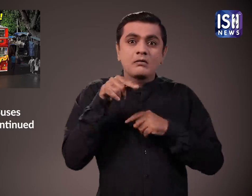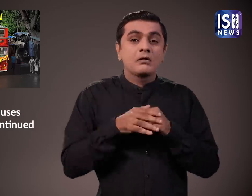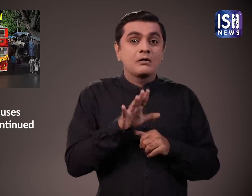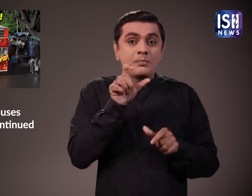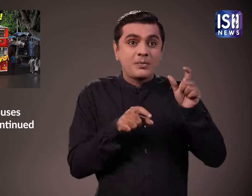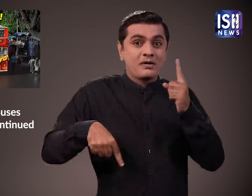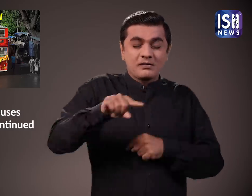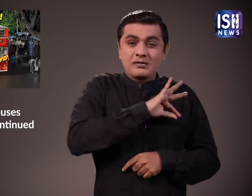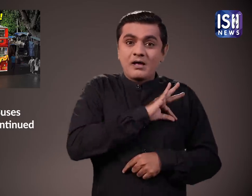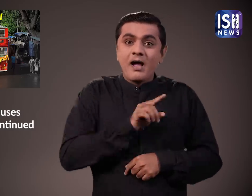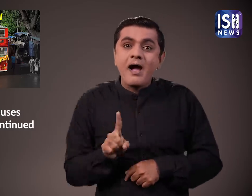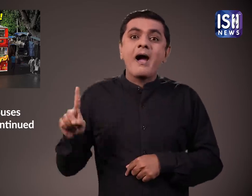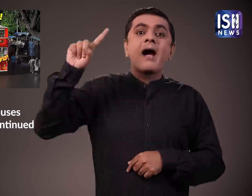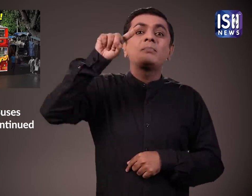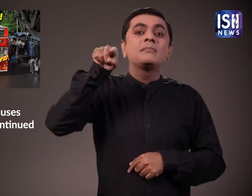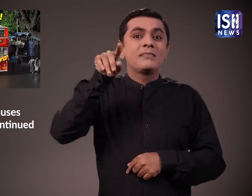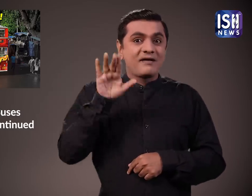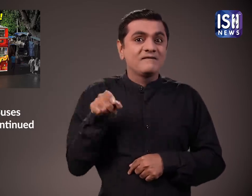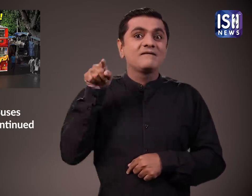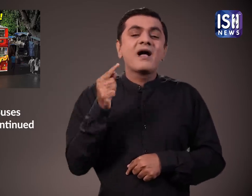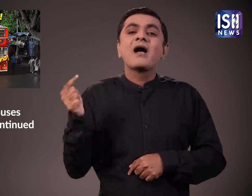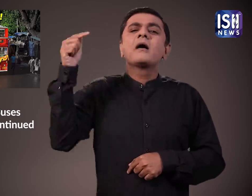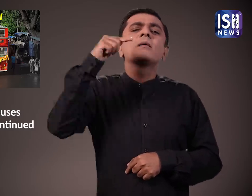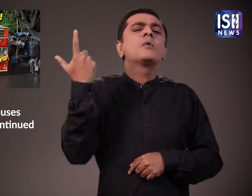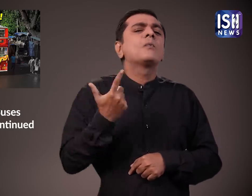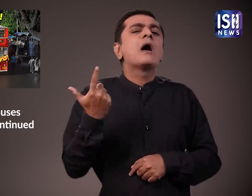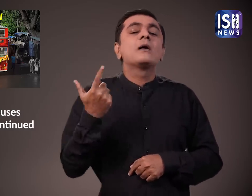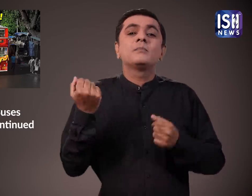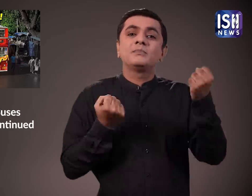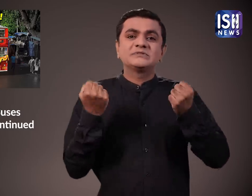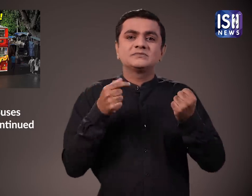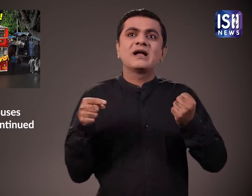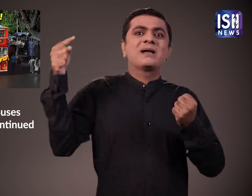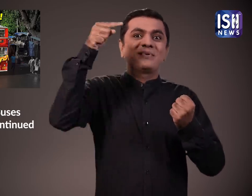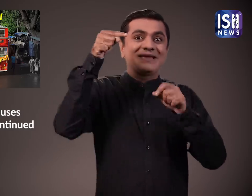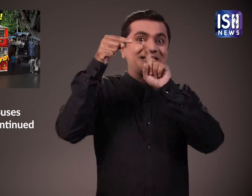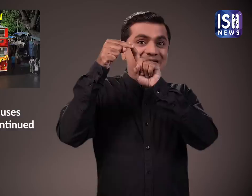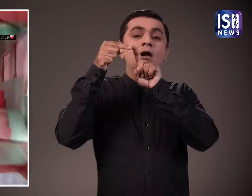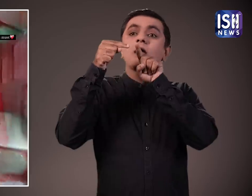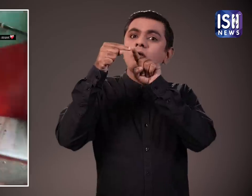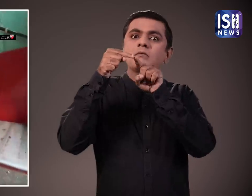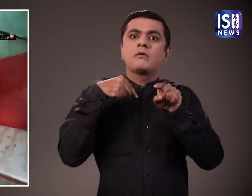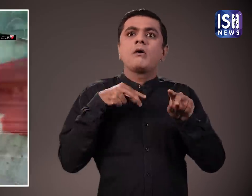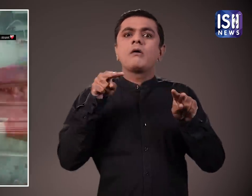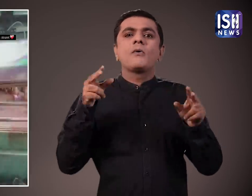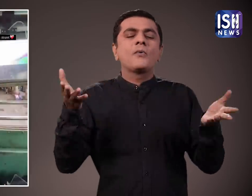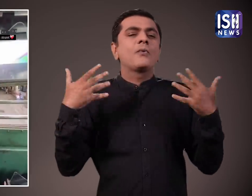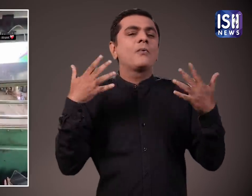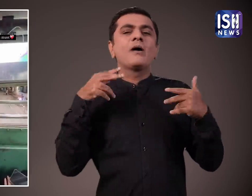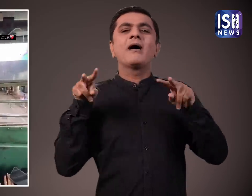वे शेहर की हलचल भरी सडकों को देखने और उपरी डेक से मनरम दुरूश्यों का आहनन लेने का